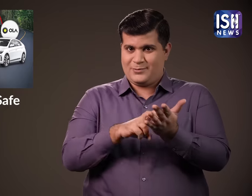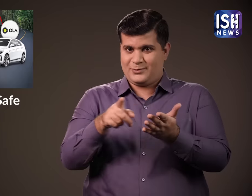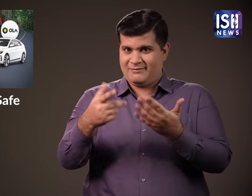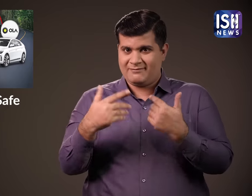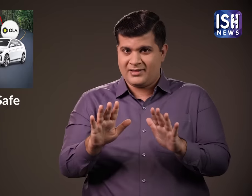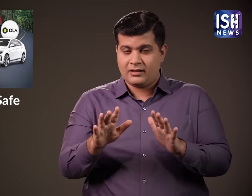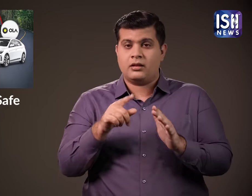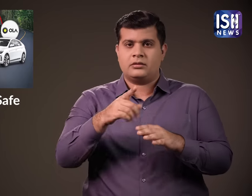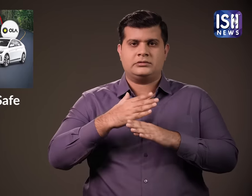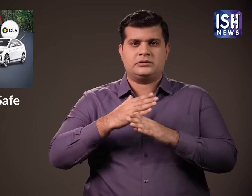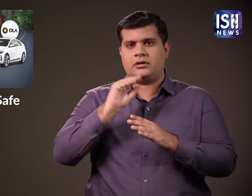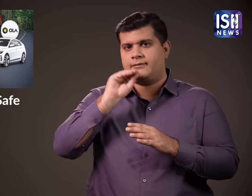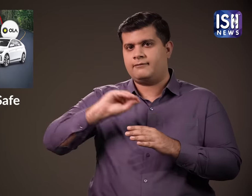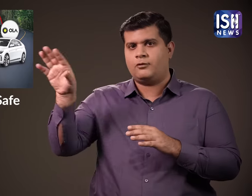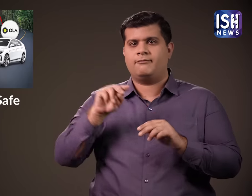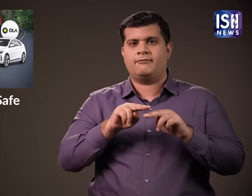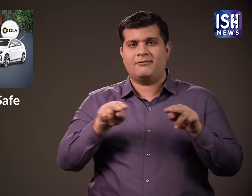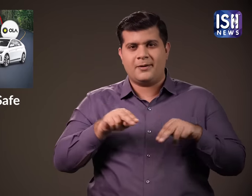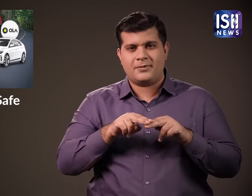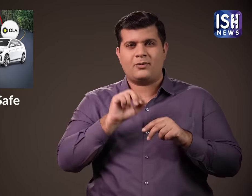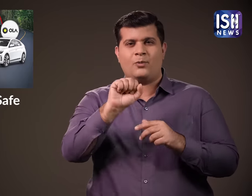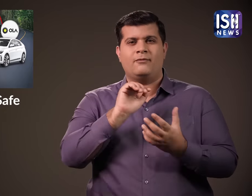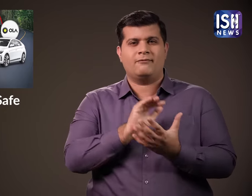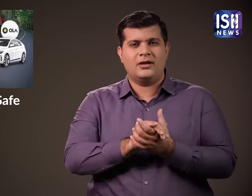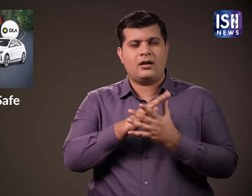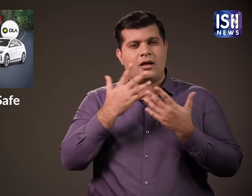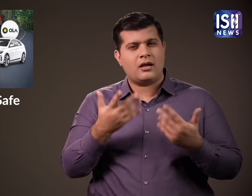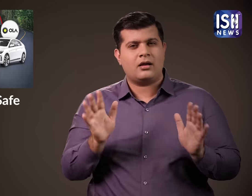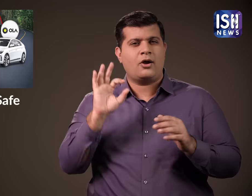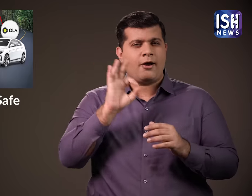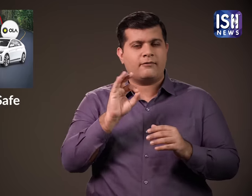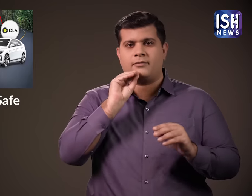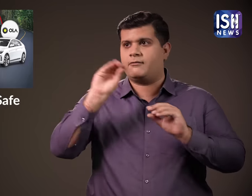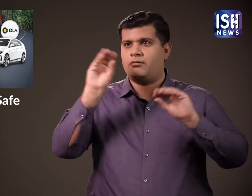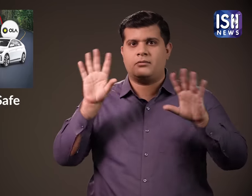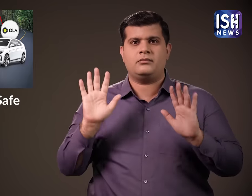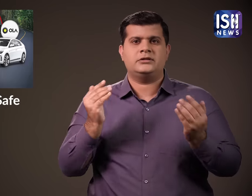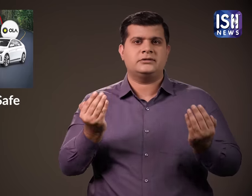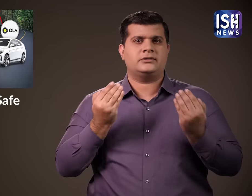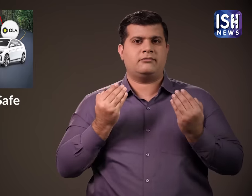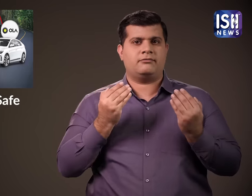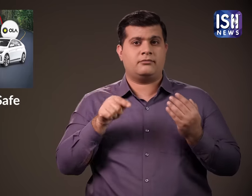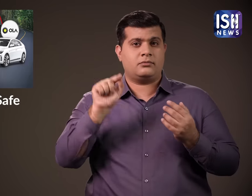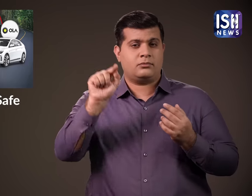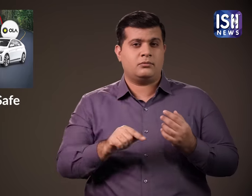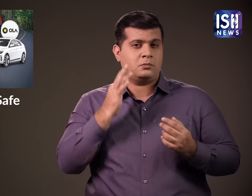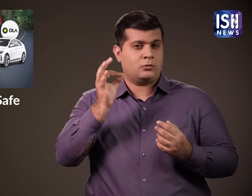जब आप कैप बुक करते हैं तो अपनी सुरक्षा के लिए विवरन अपने परिवार दोस्तों ओफिस का लिक आदी के साथ साजा करें